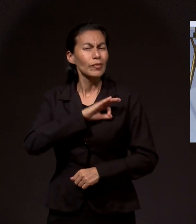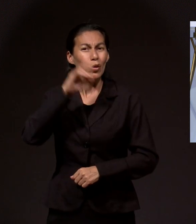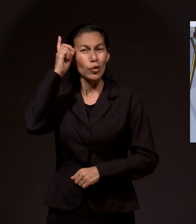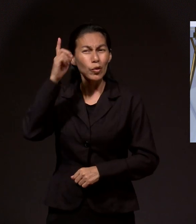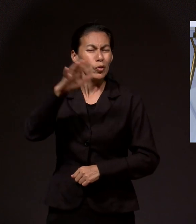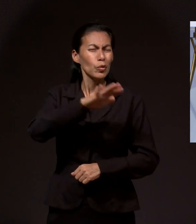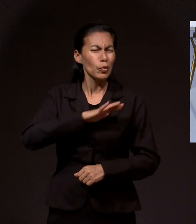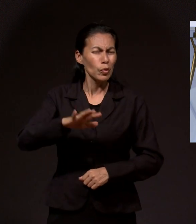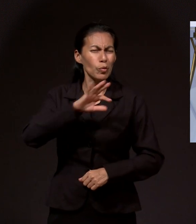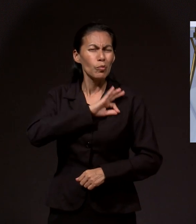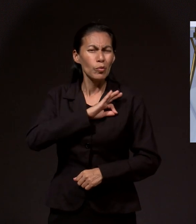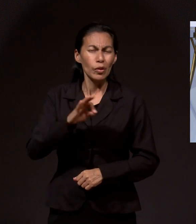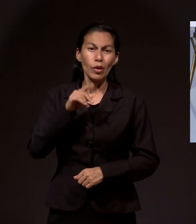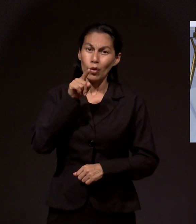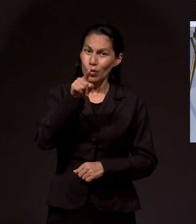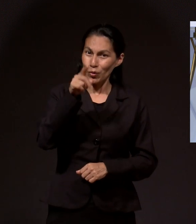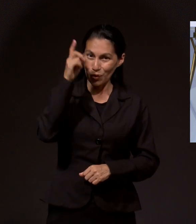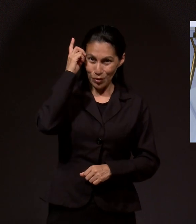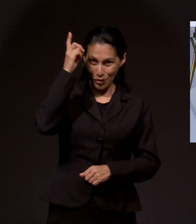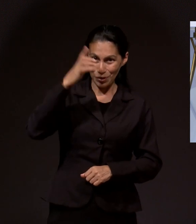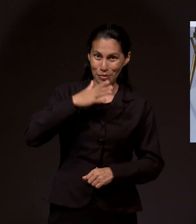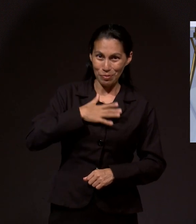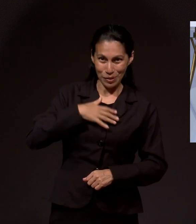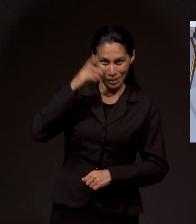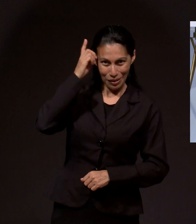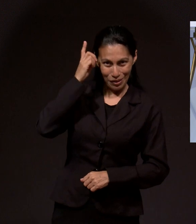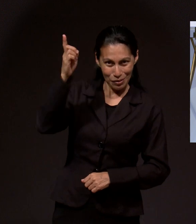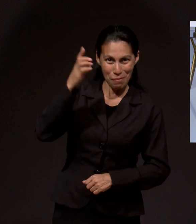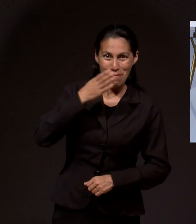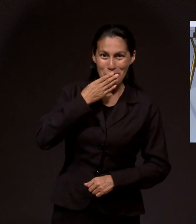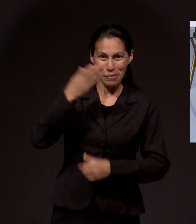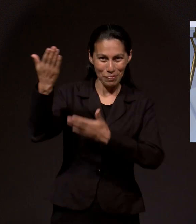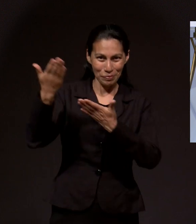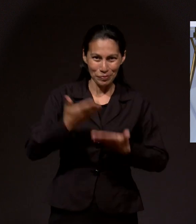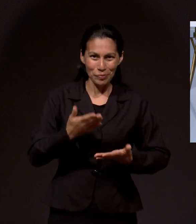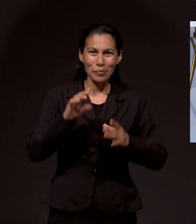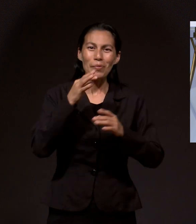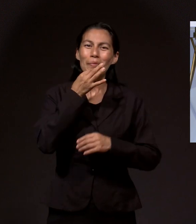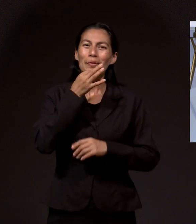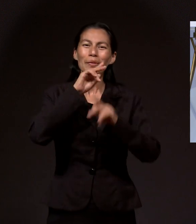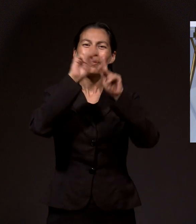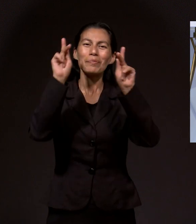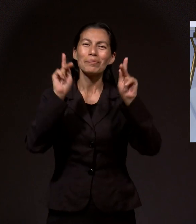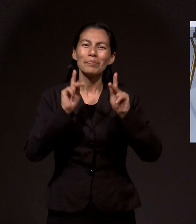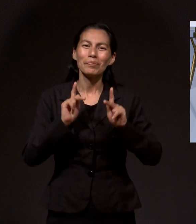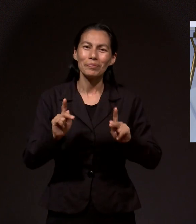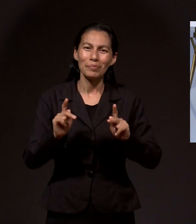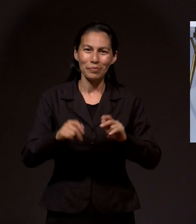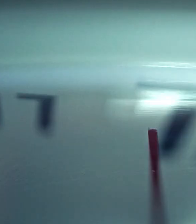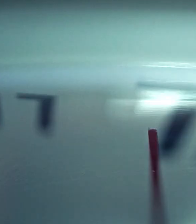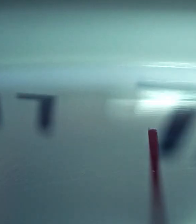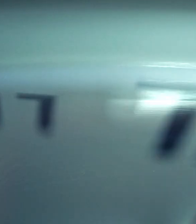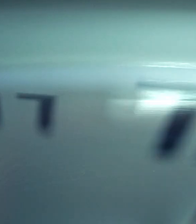imposible, tu Dios y mi Dios. Bienvenidos a Un Momento de Paz.